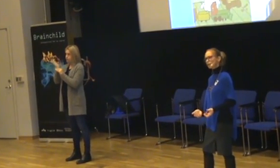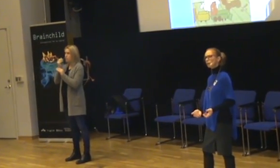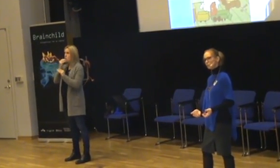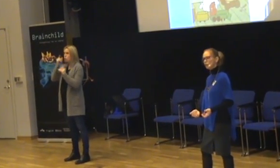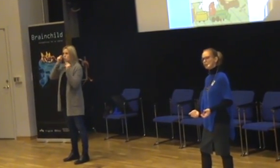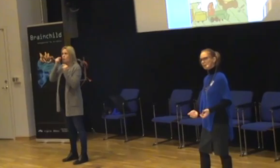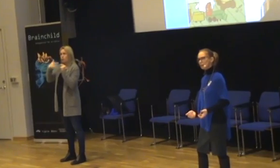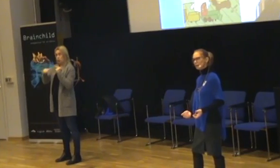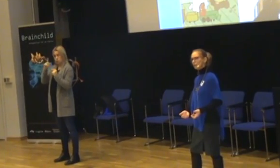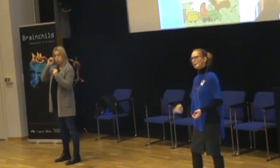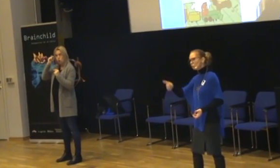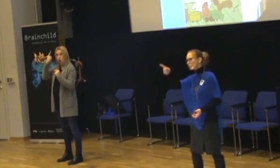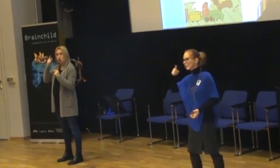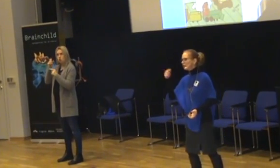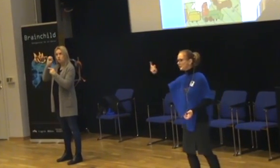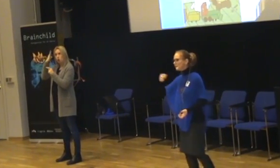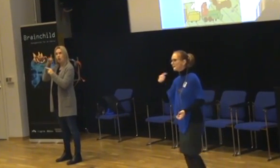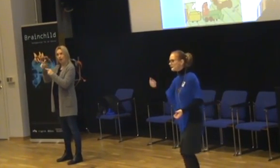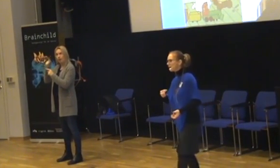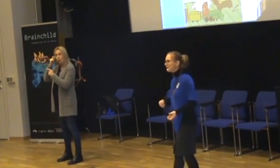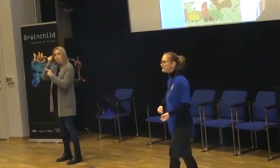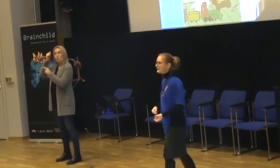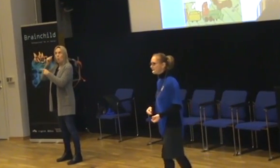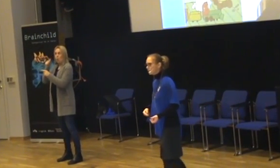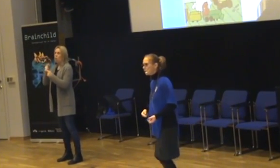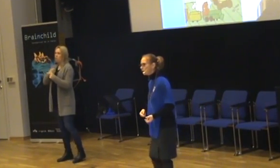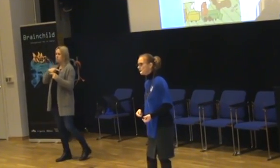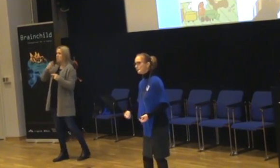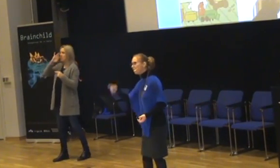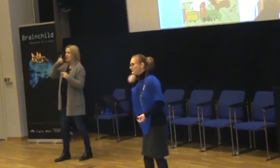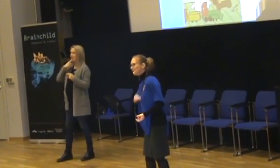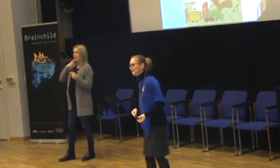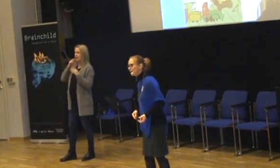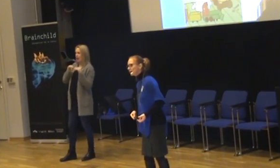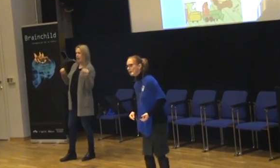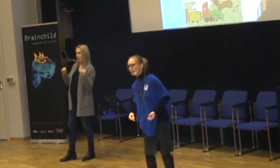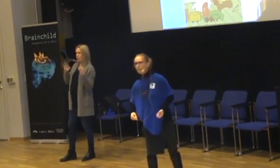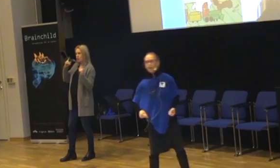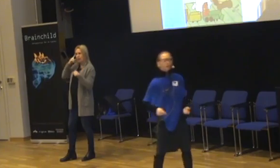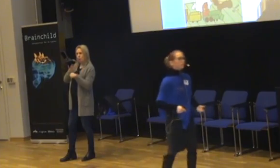Den är ju smart att han har uppfunnit. Det måste vi föräldrar och lärare tänka lite på. Varför har han den?